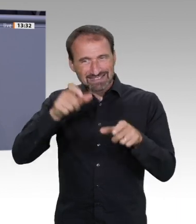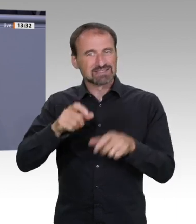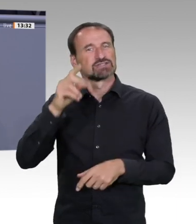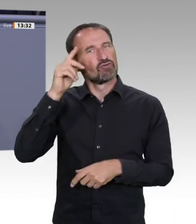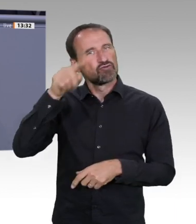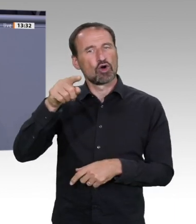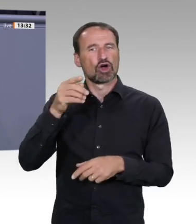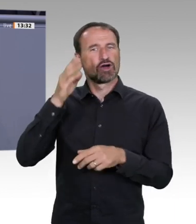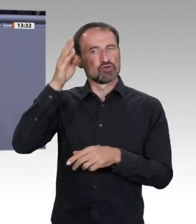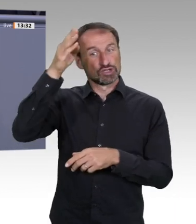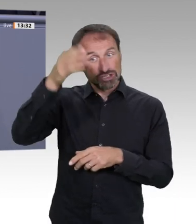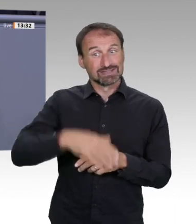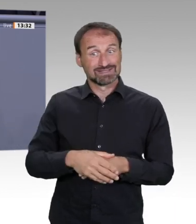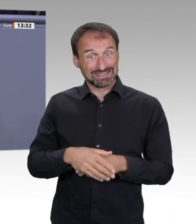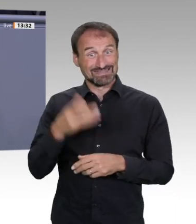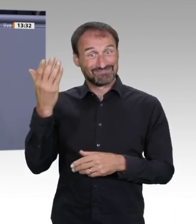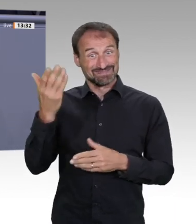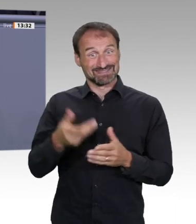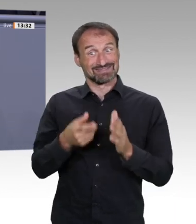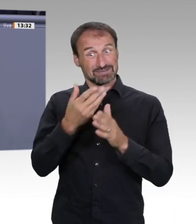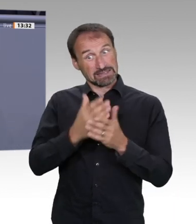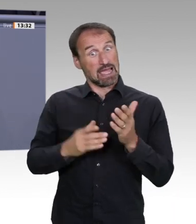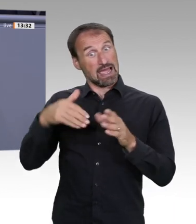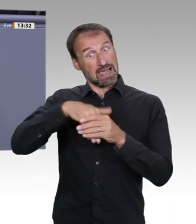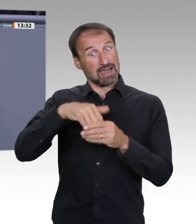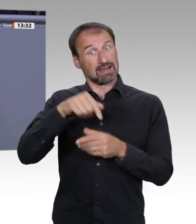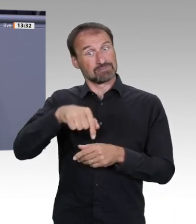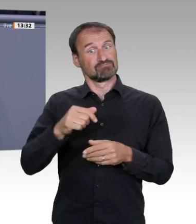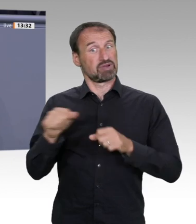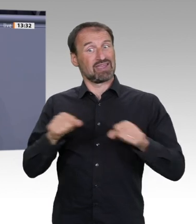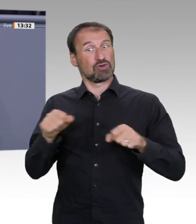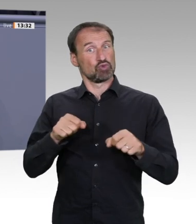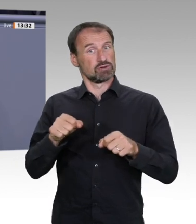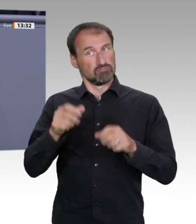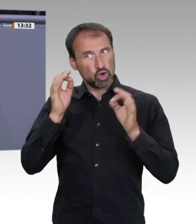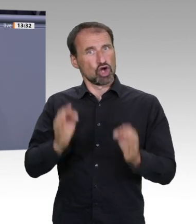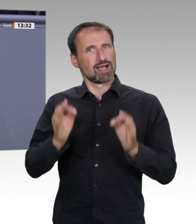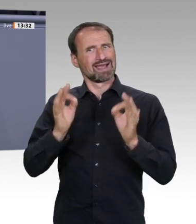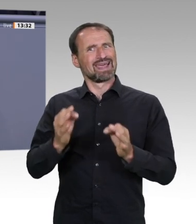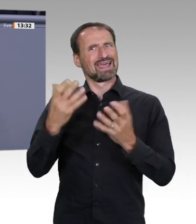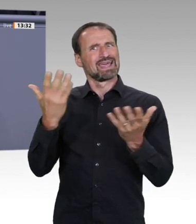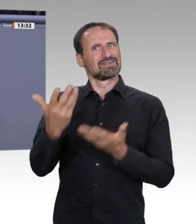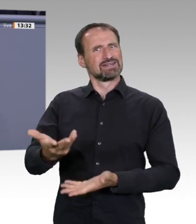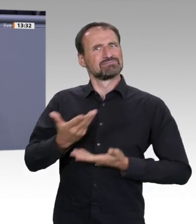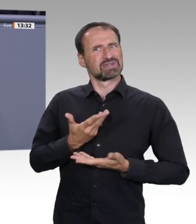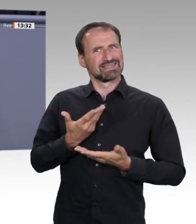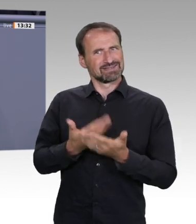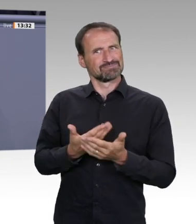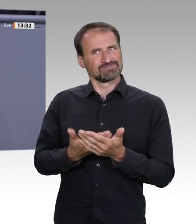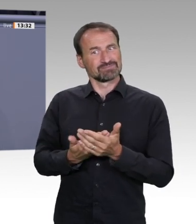die Bundesregierung weiß noch nicht einmal, was sie tut. Eine erste Priorität für Klimaschutz sieht anders aus, liebe Bundesregierung.